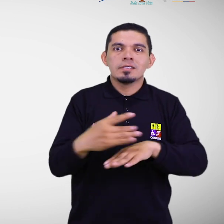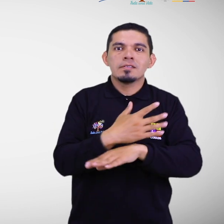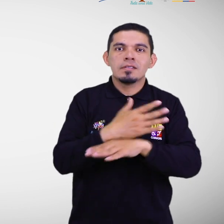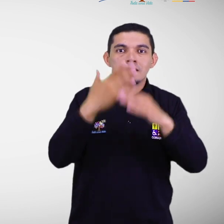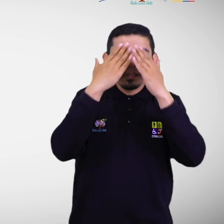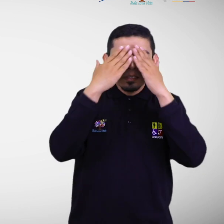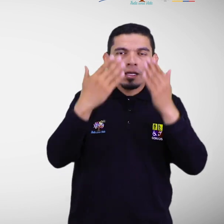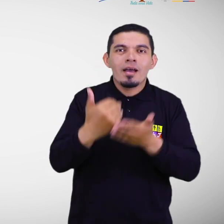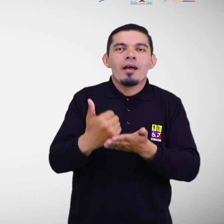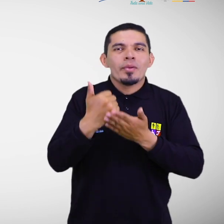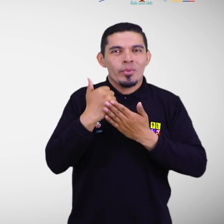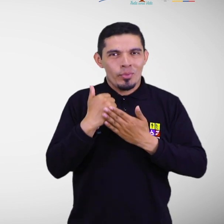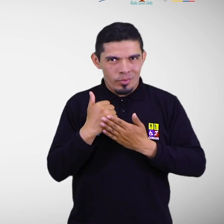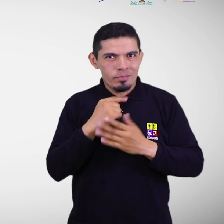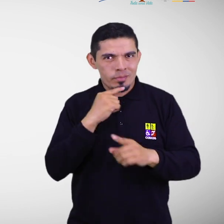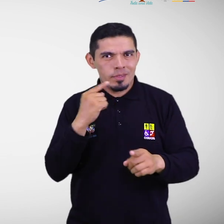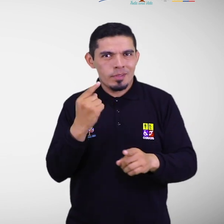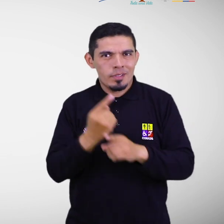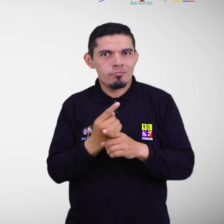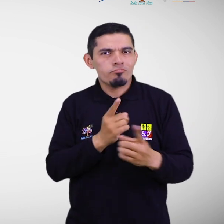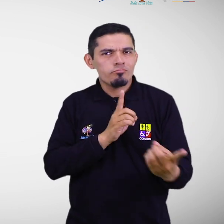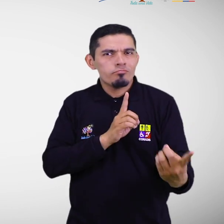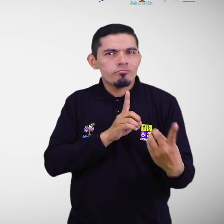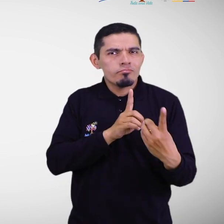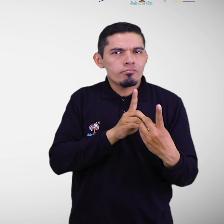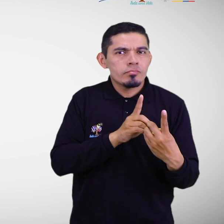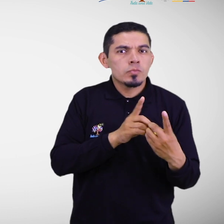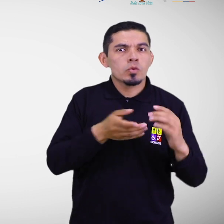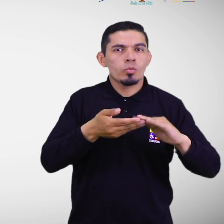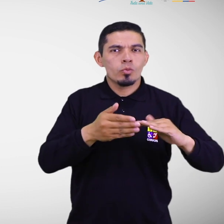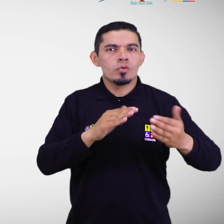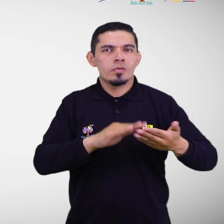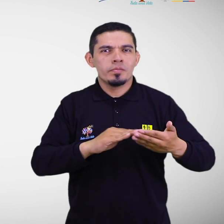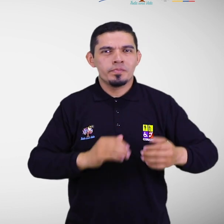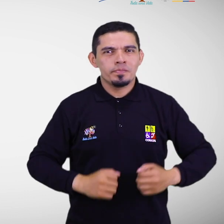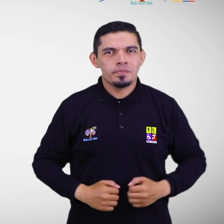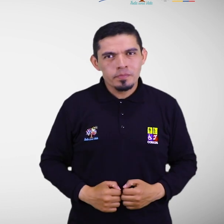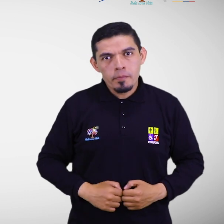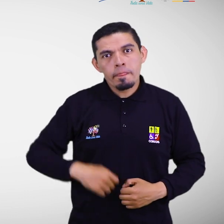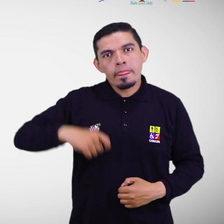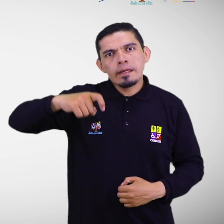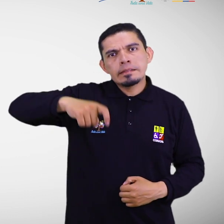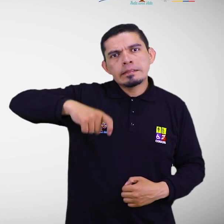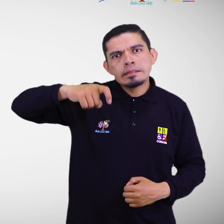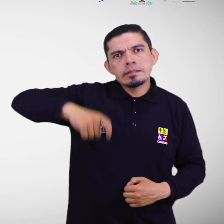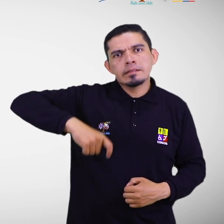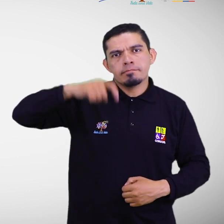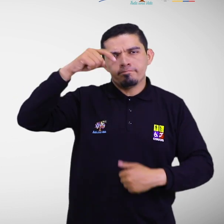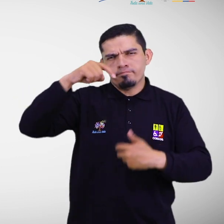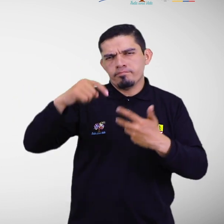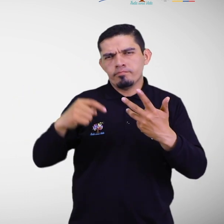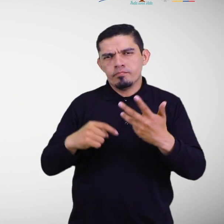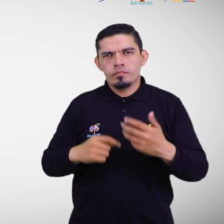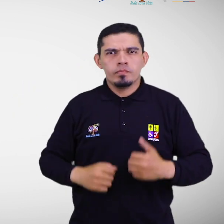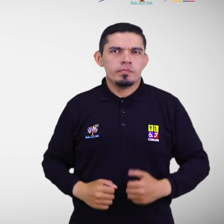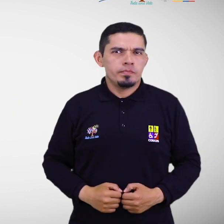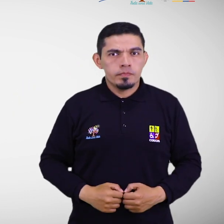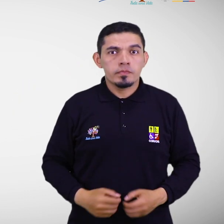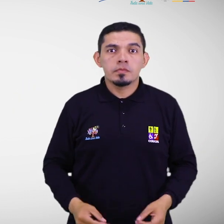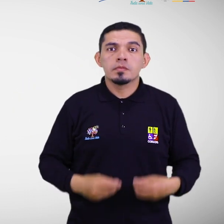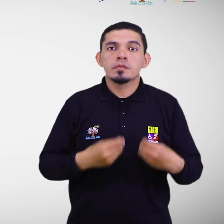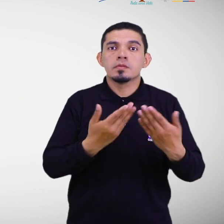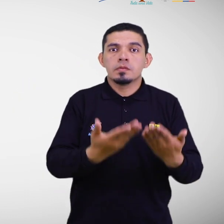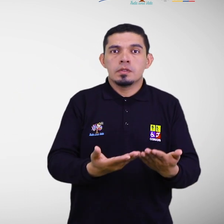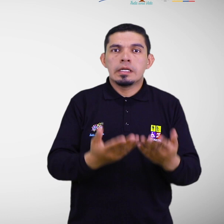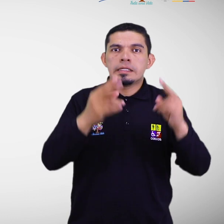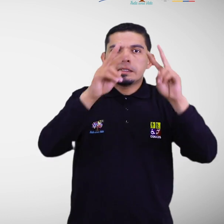como un mecanismo que permite el acercamiento con la comunidad. Se debe considerar lo siguiente. Generación de